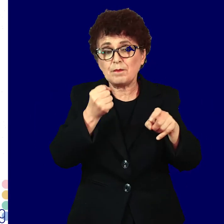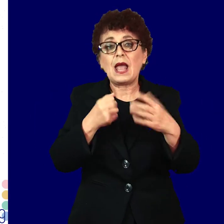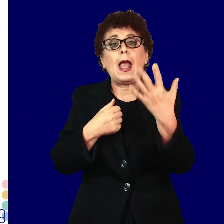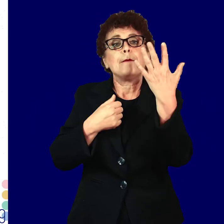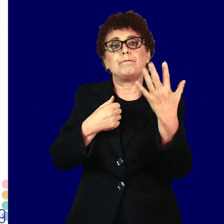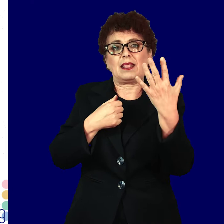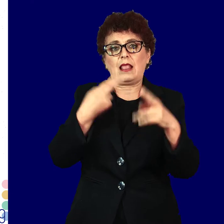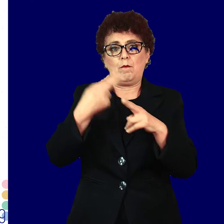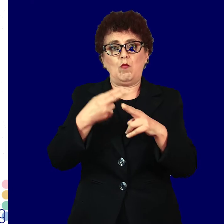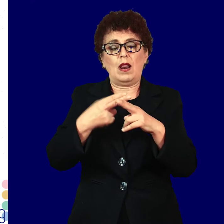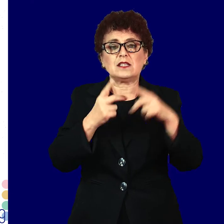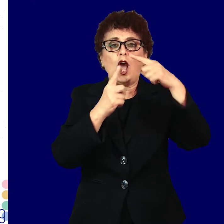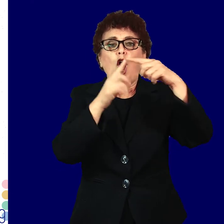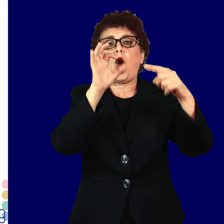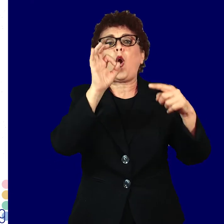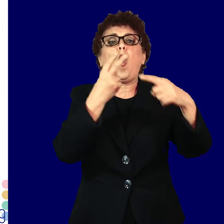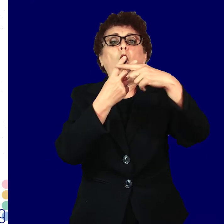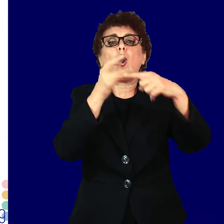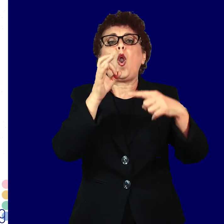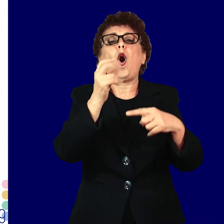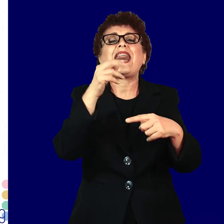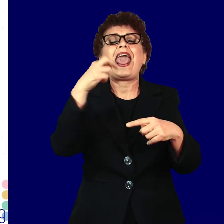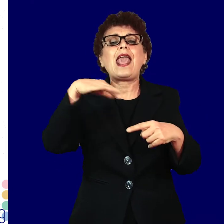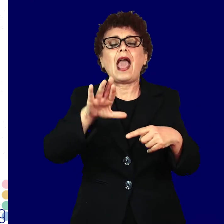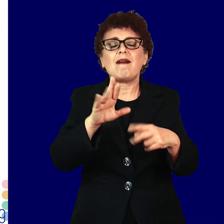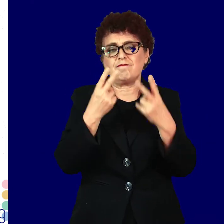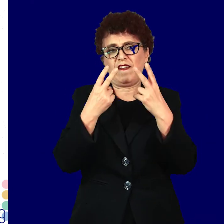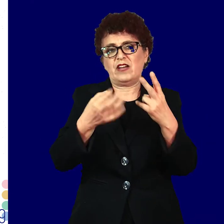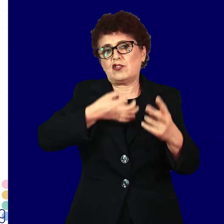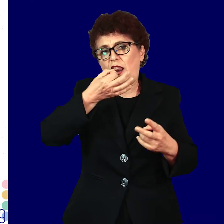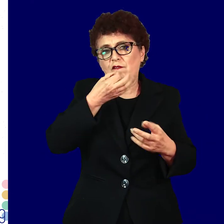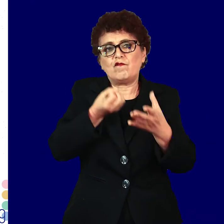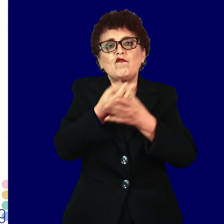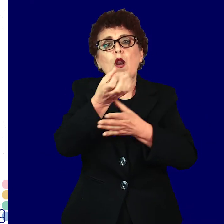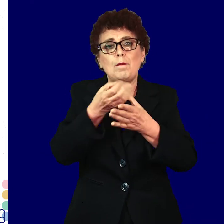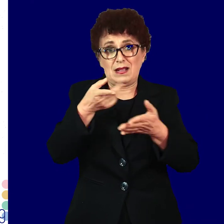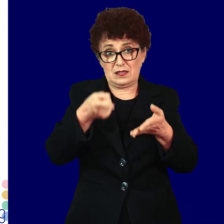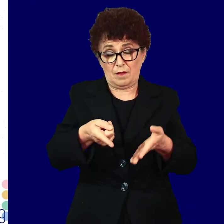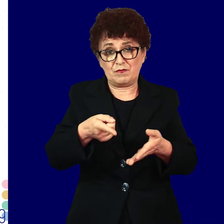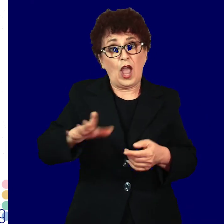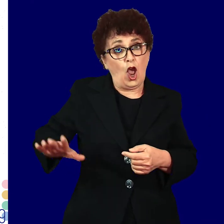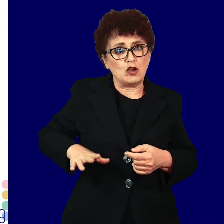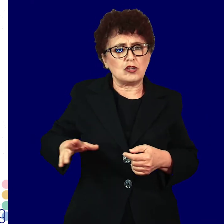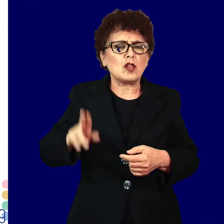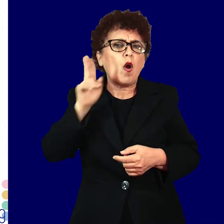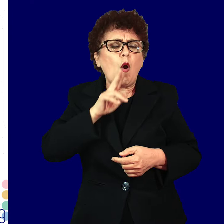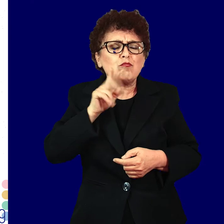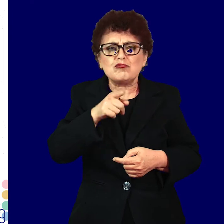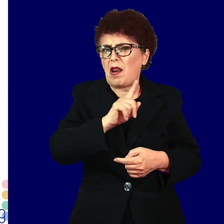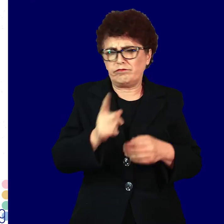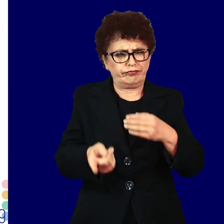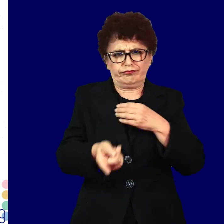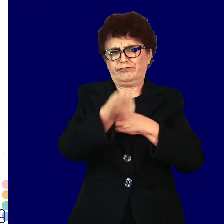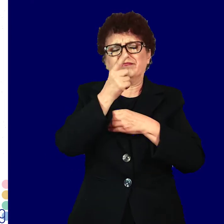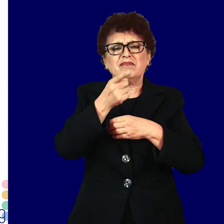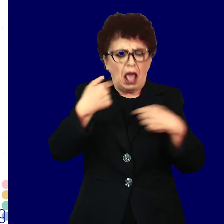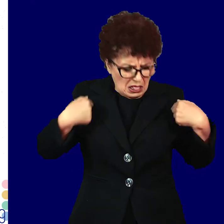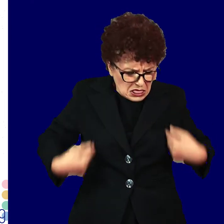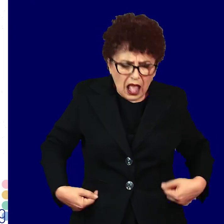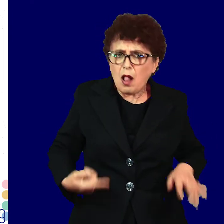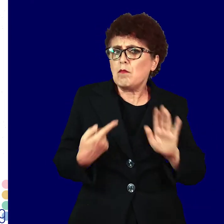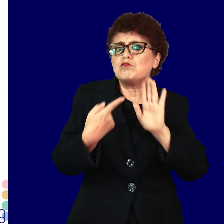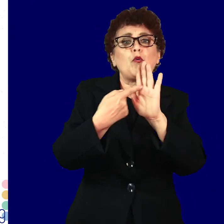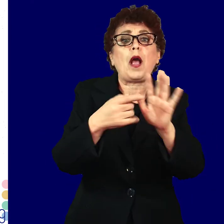Гонореја Симптоми и важни информации Кај жените вообичајно не се појавуваат симптоми,